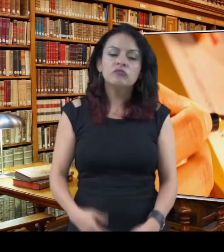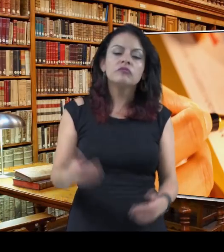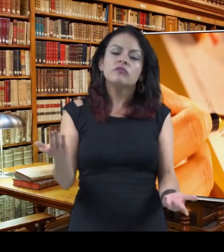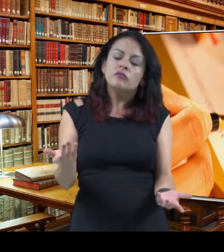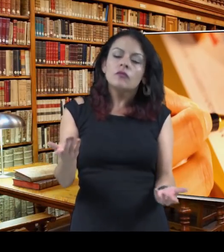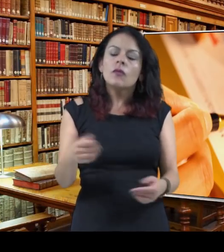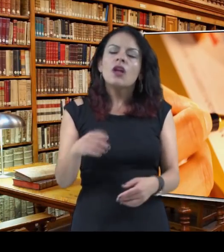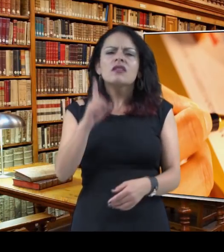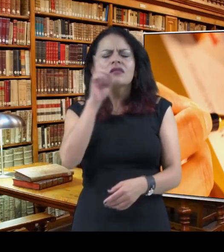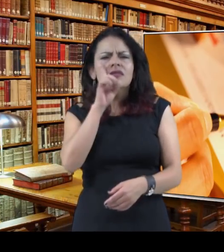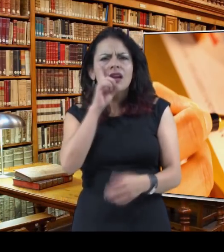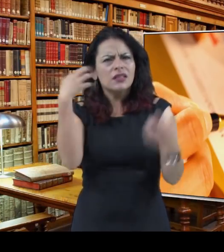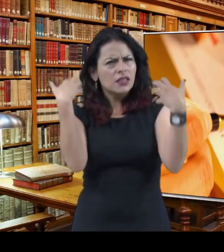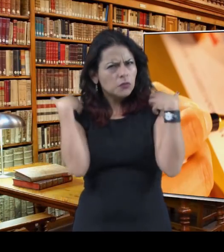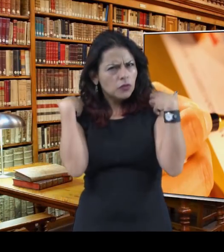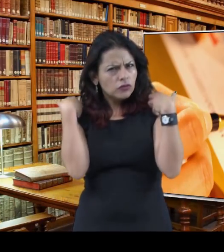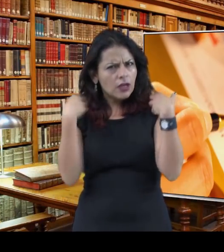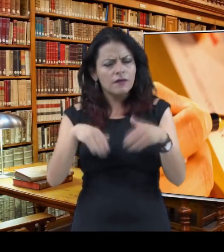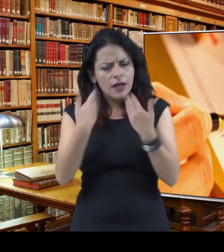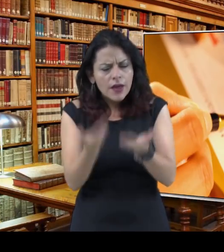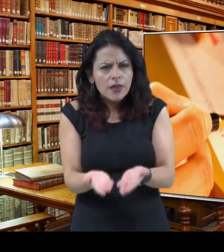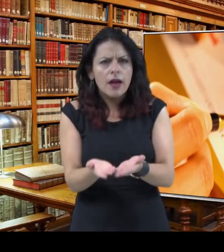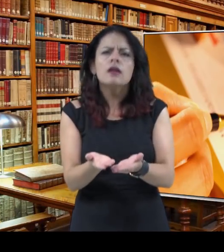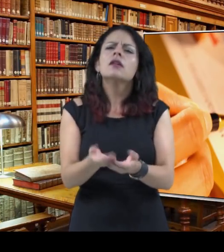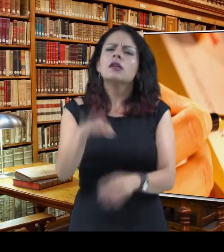¿Quiénes tienen la obligación de proporcionar la pensión alimenticia a los hijos?